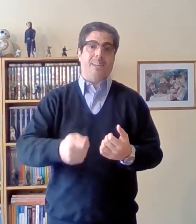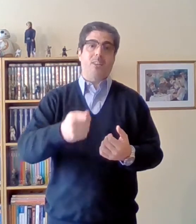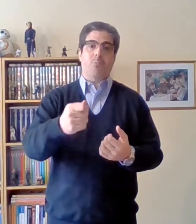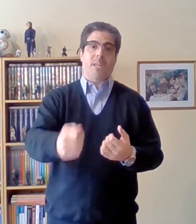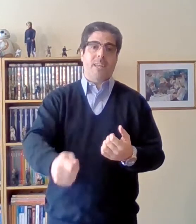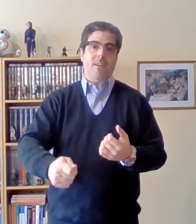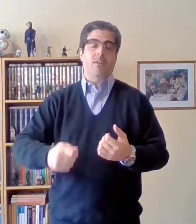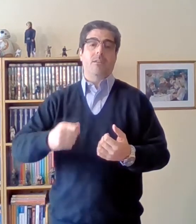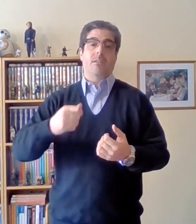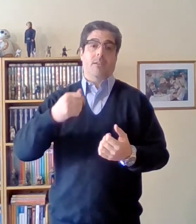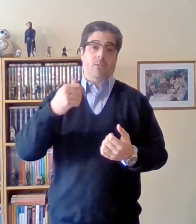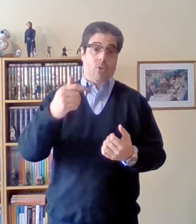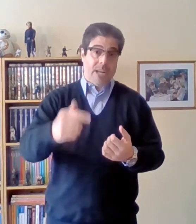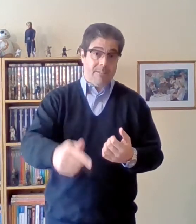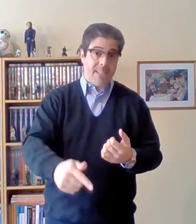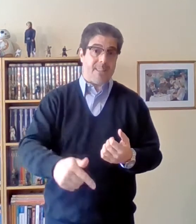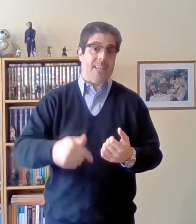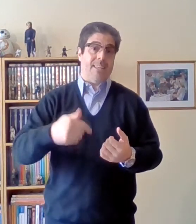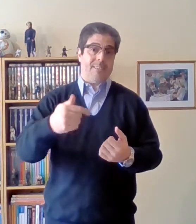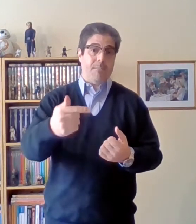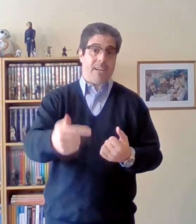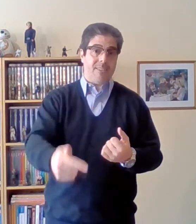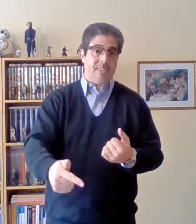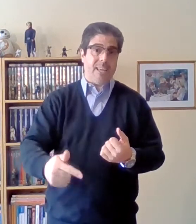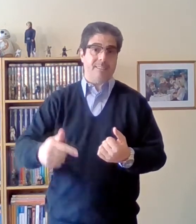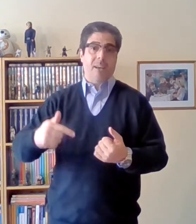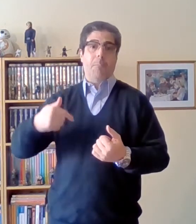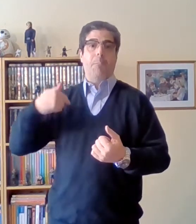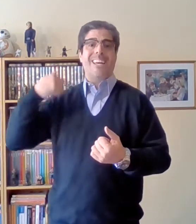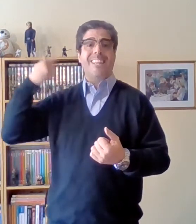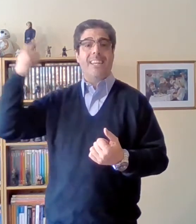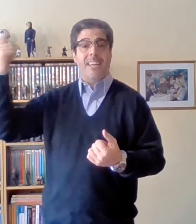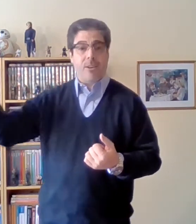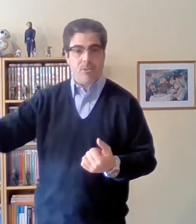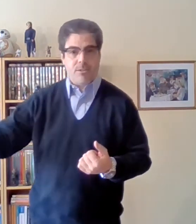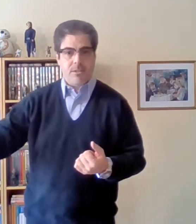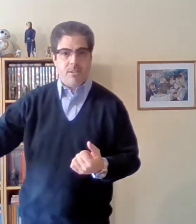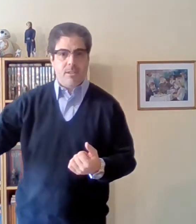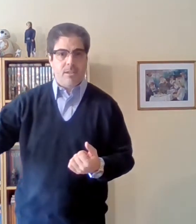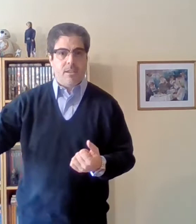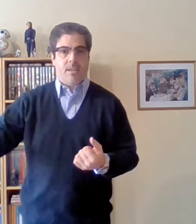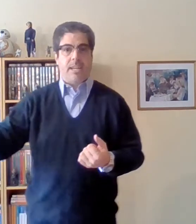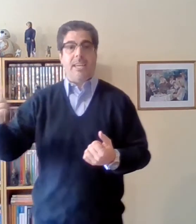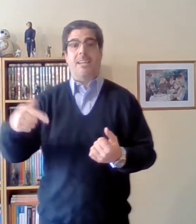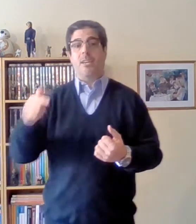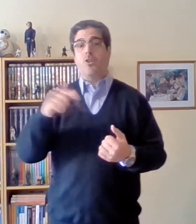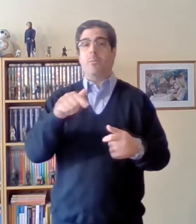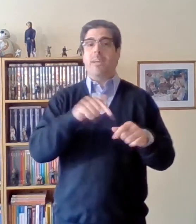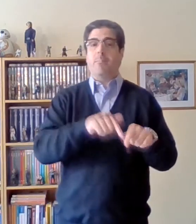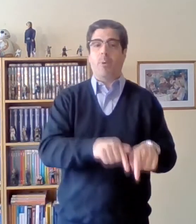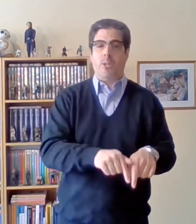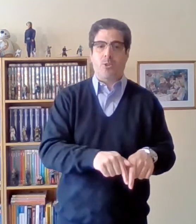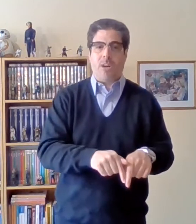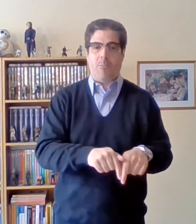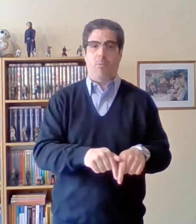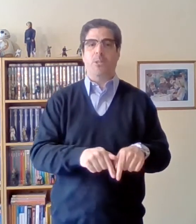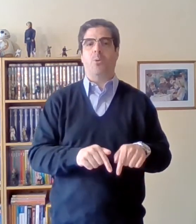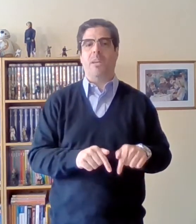de obtener con la venta de esas mercancías más dinero que el que yo había puesto al momento de la